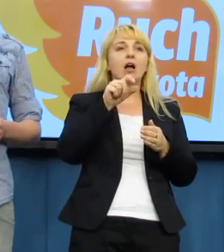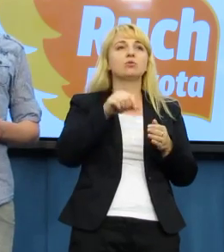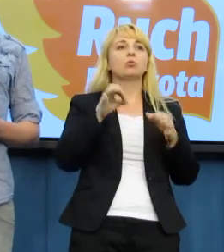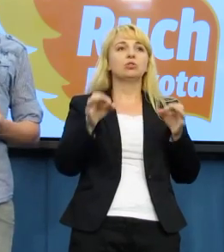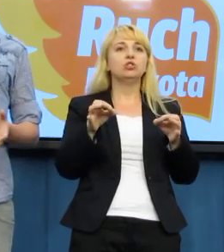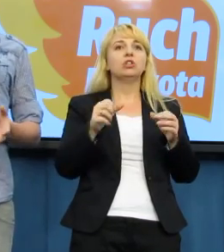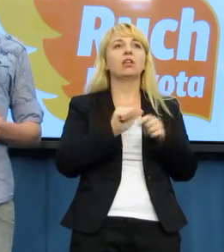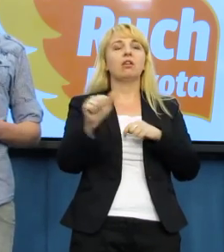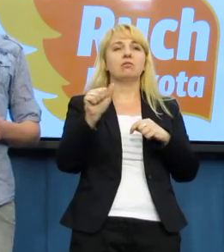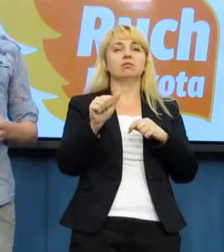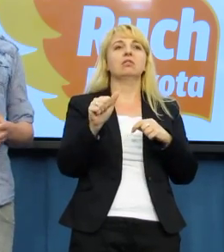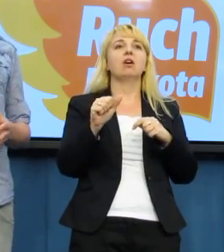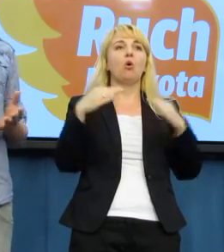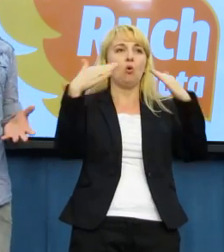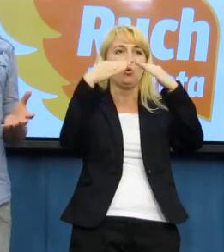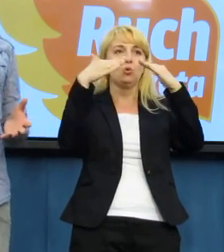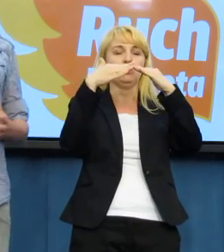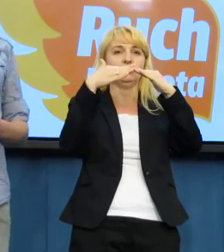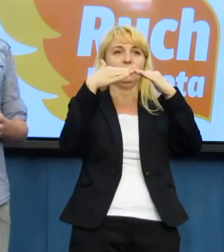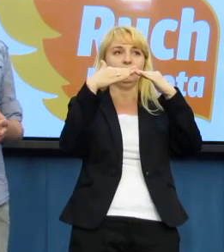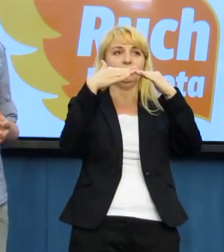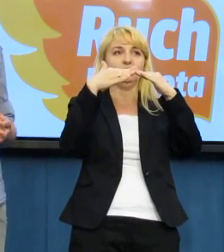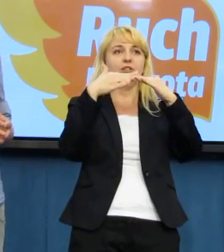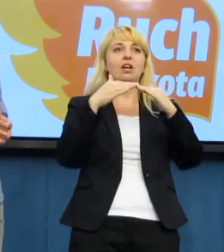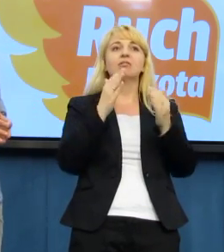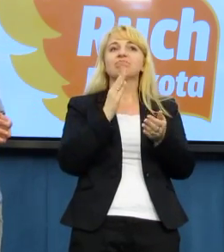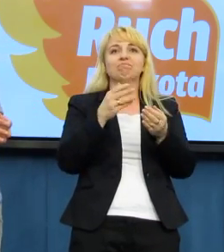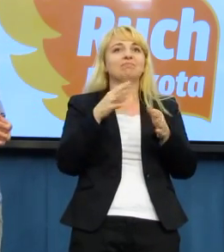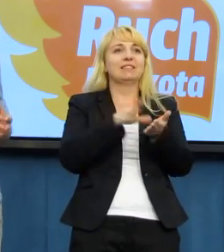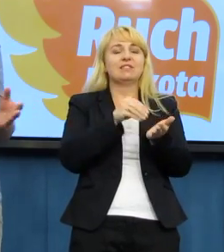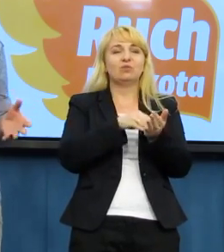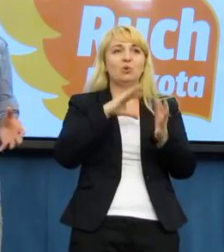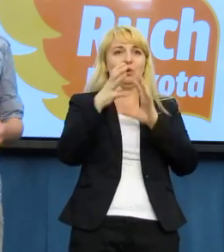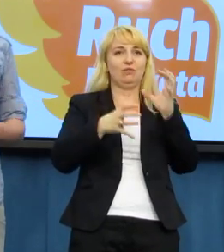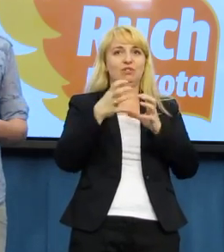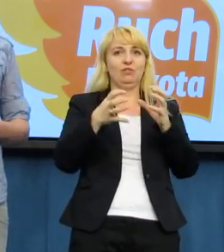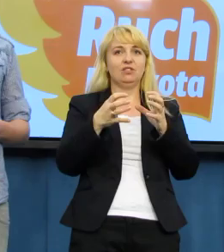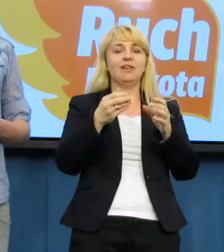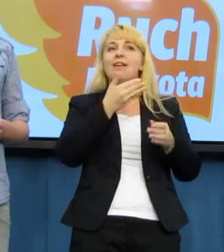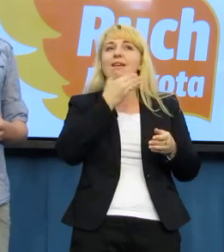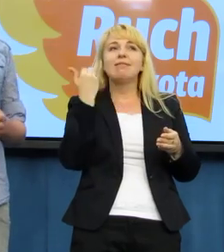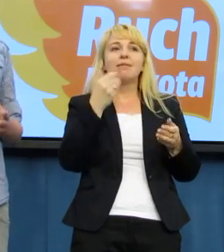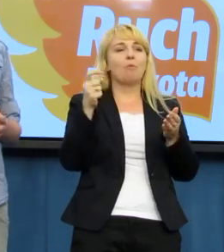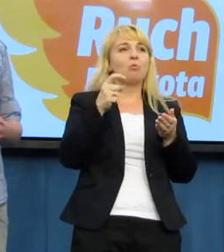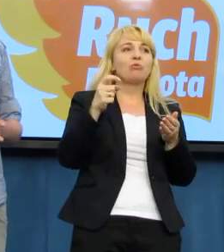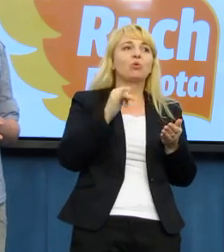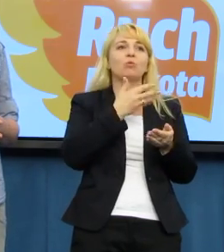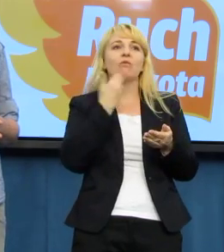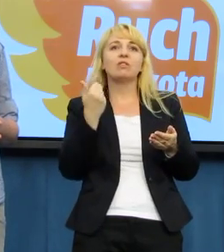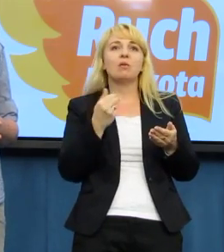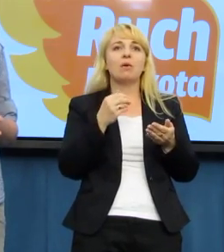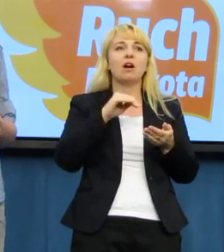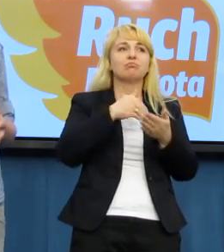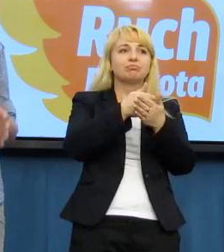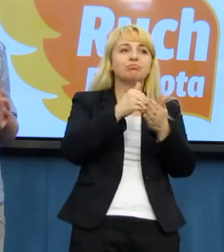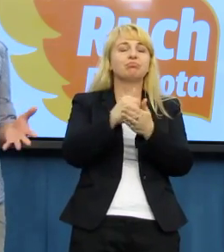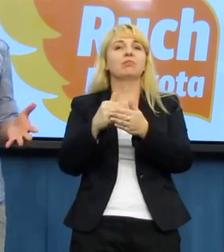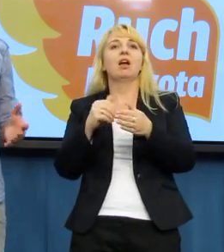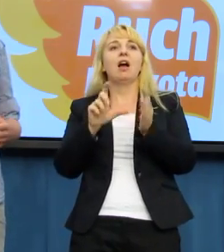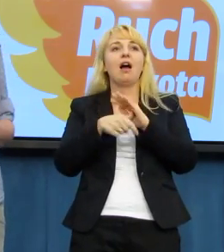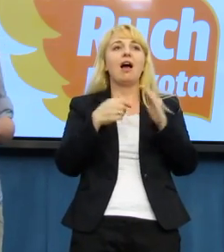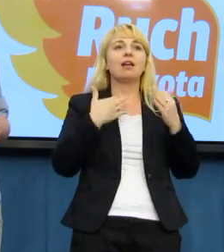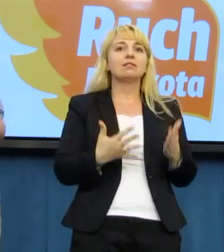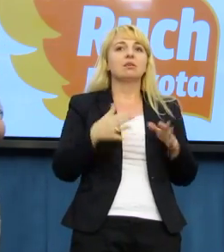prostu Równość, bo o nam właściwie chodzi, o Równość w najzwyczajniej świecie. Nie o jakichś przywilejek. Często niektórzy twierdzą to właśnie o to, żebyśmy byli traktowani wszyscy